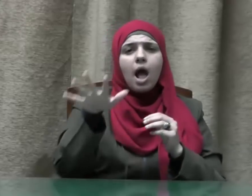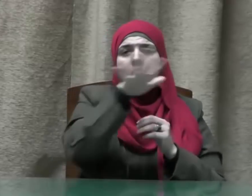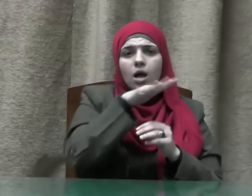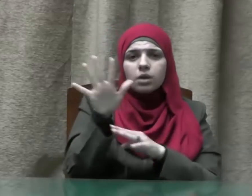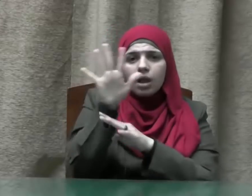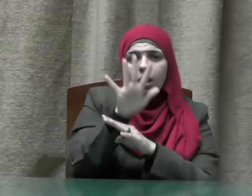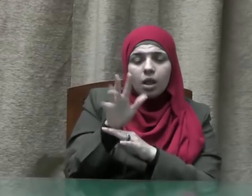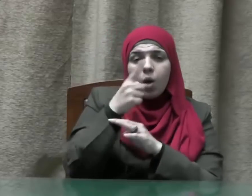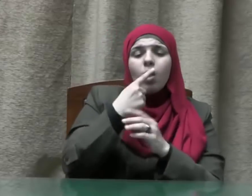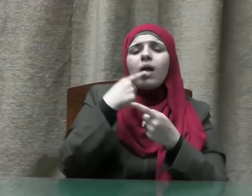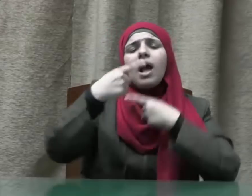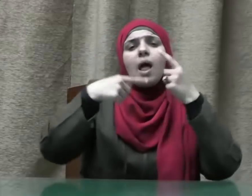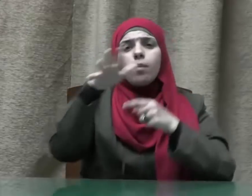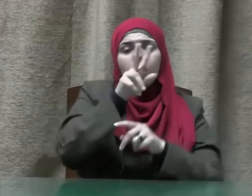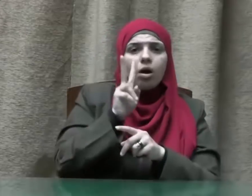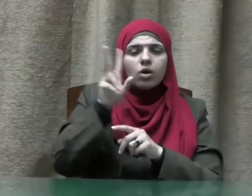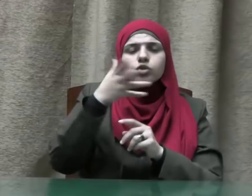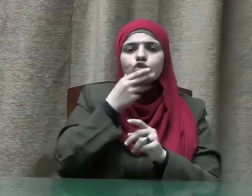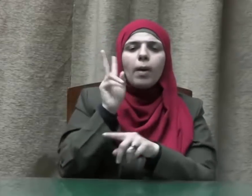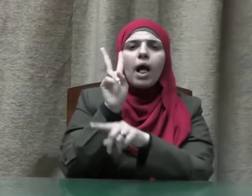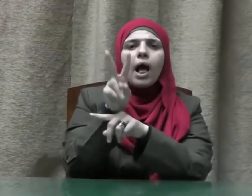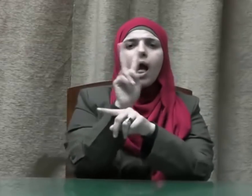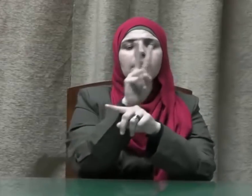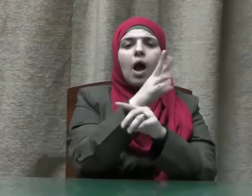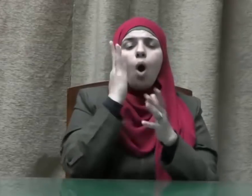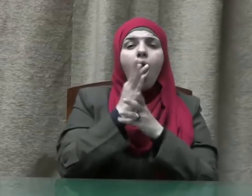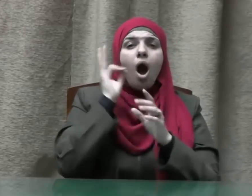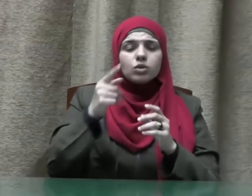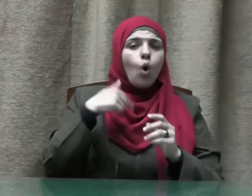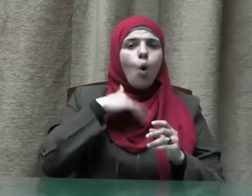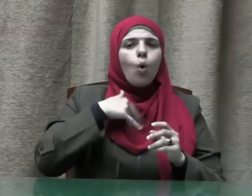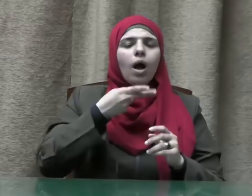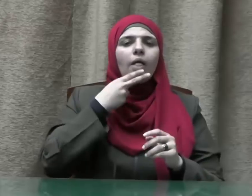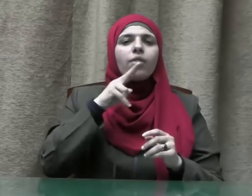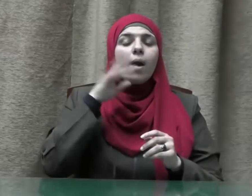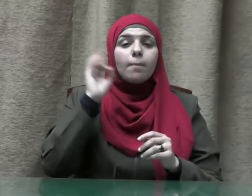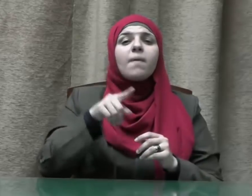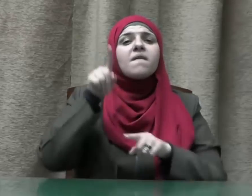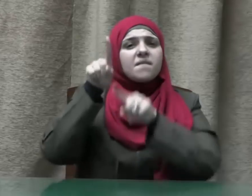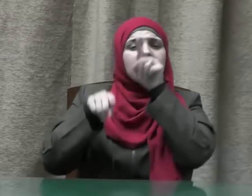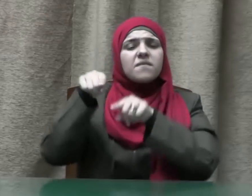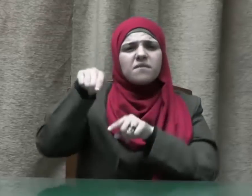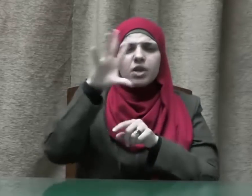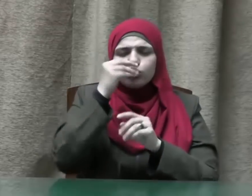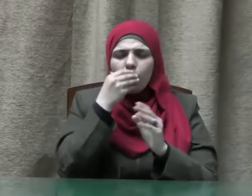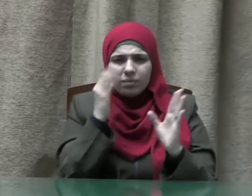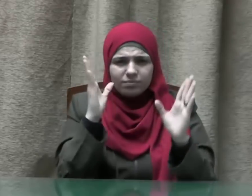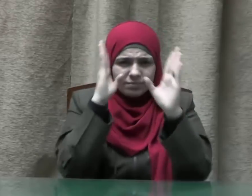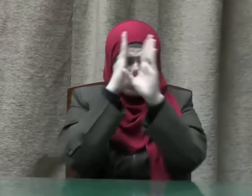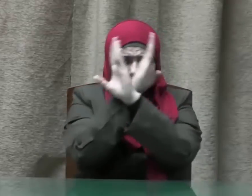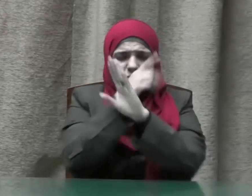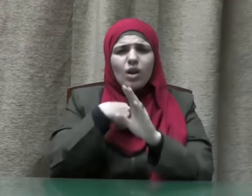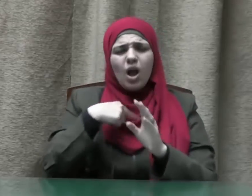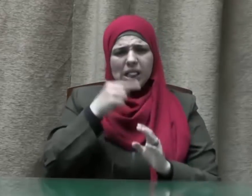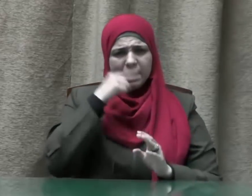وهو أبعد ما يكون عن الذكر وكم من متخف خلف صورة المتدين